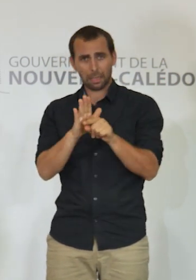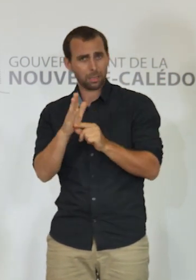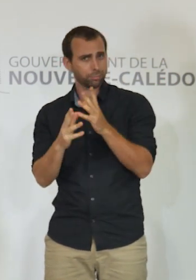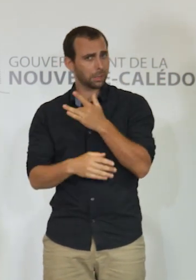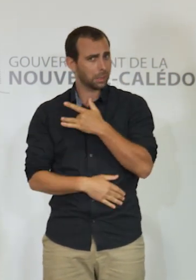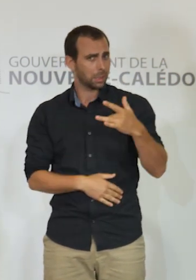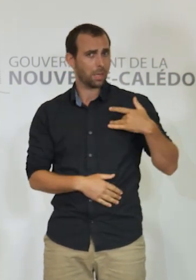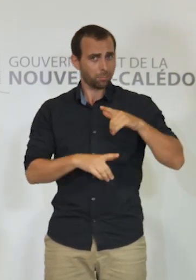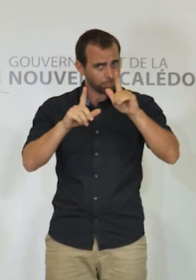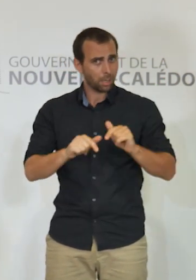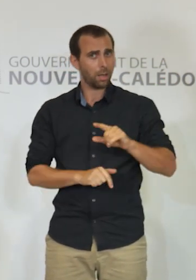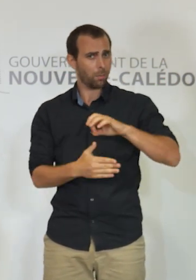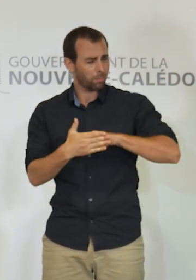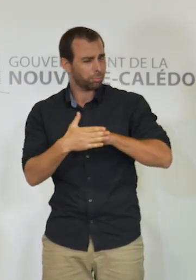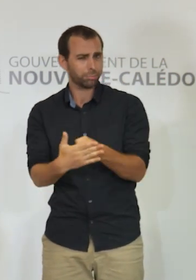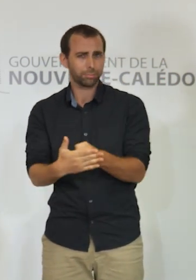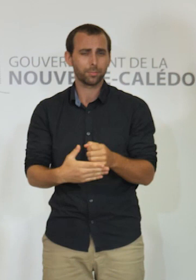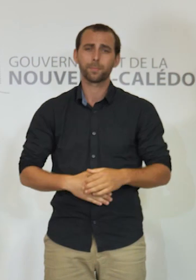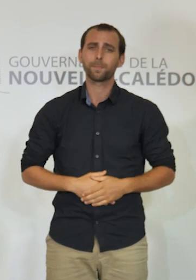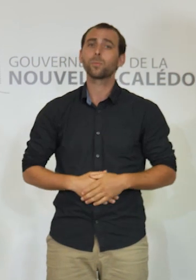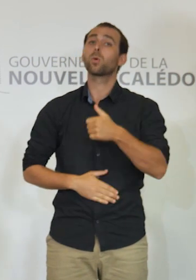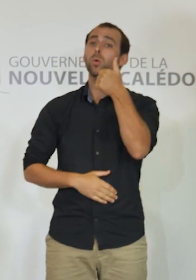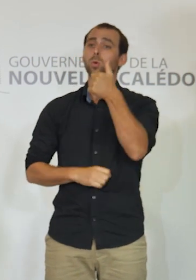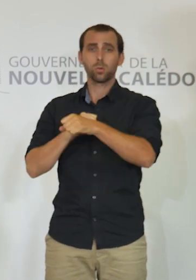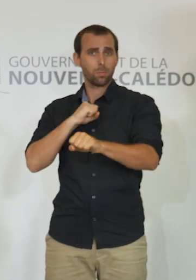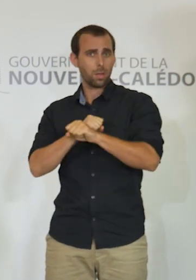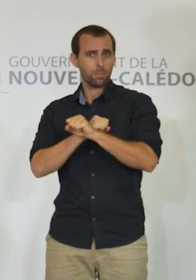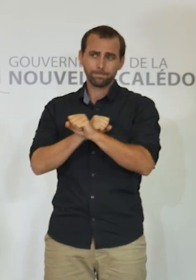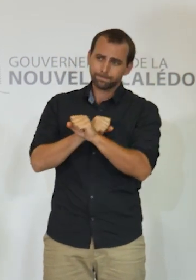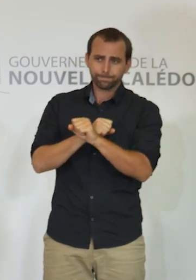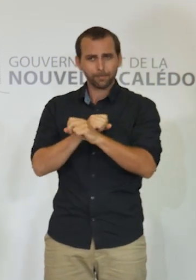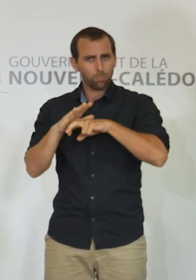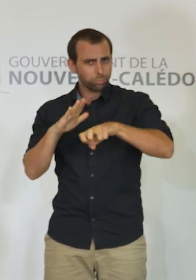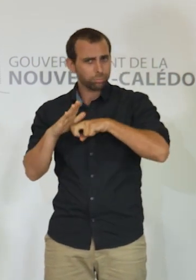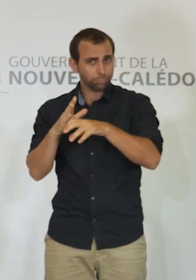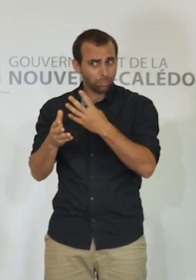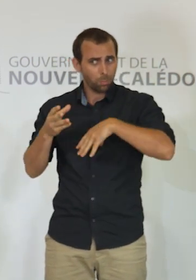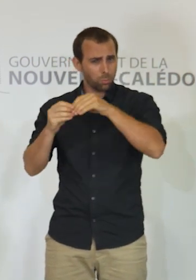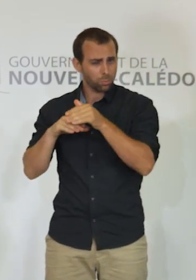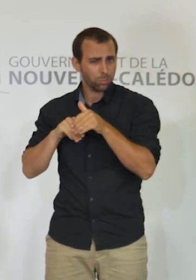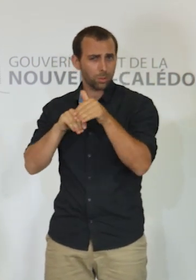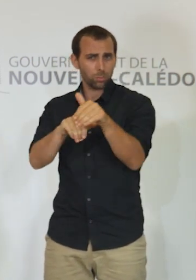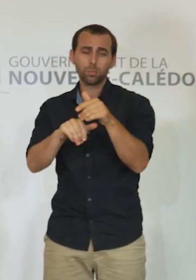Pendant cette semaine de confinement supplémentaire, nous avons décidé de leur faire confiance à tous, sans distinction.